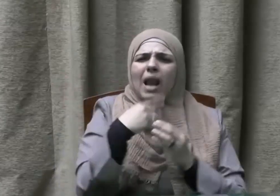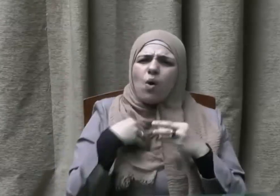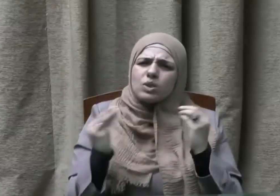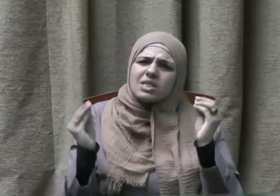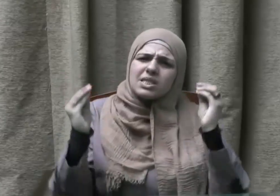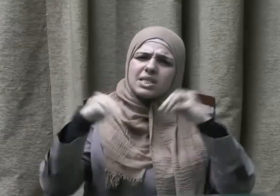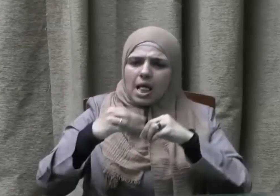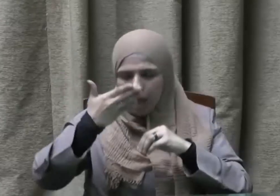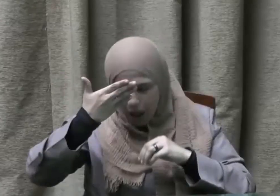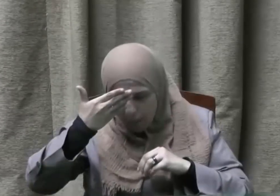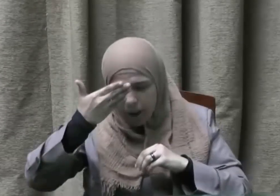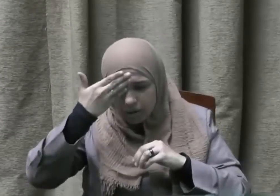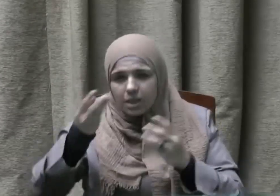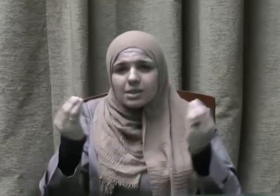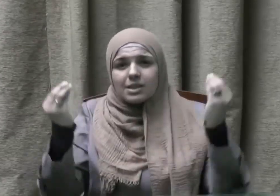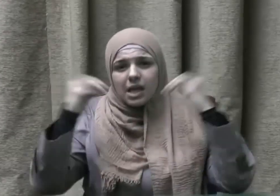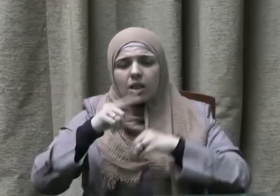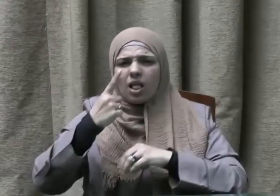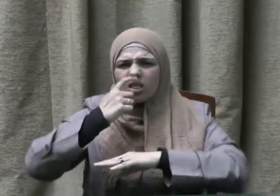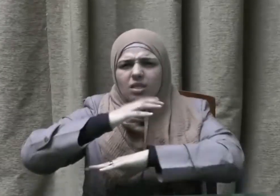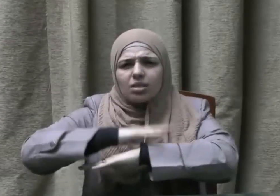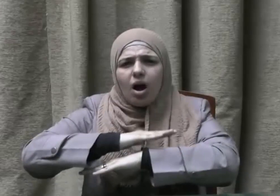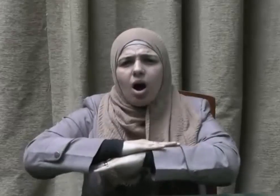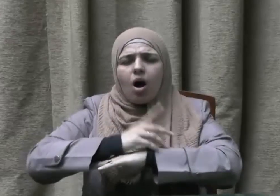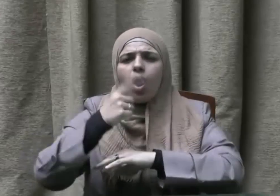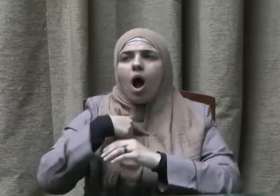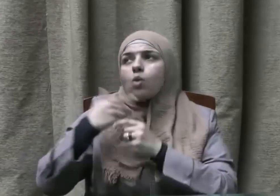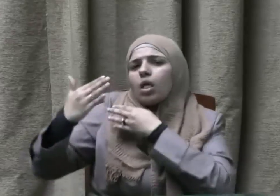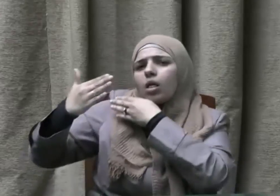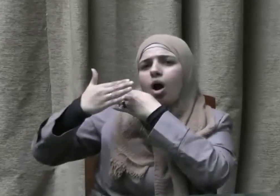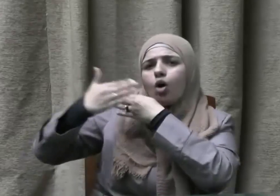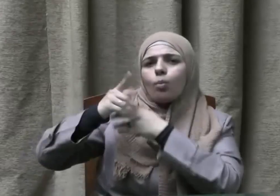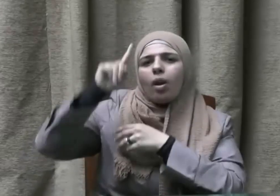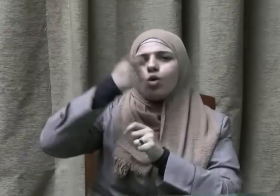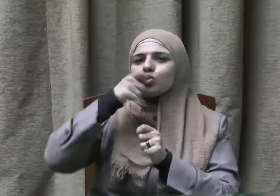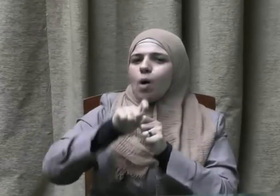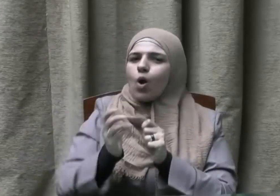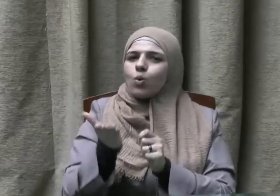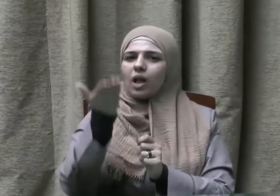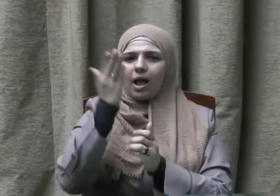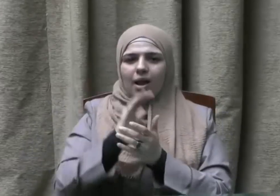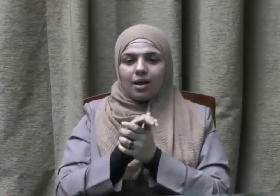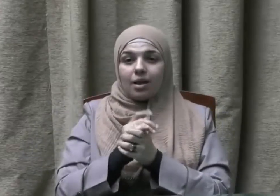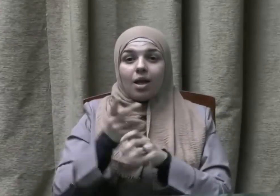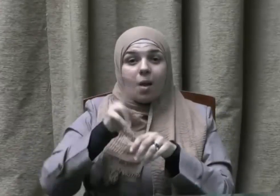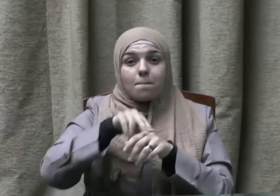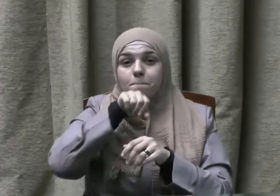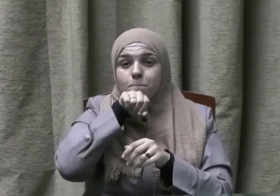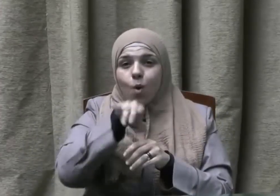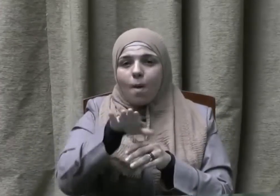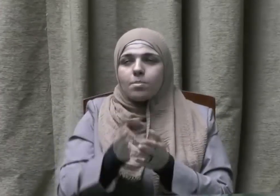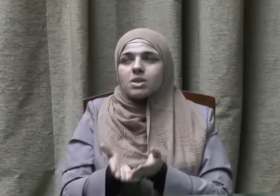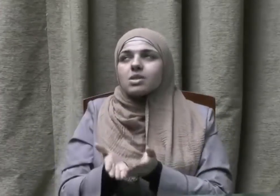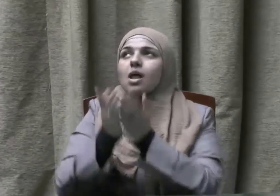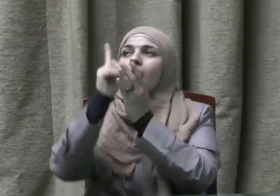ويفطر حتى نقول لا يصوم وما رأيت رسول الله صلى الله عليه وسلم